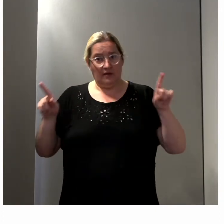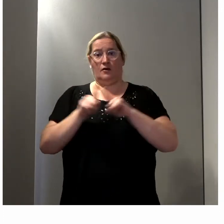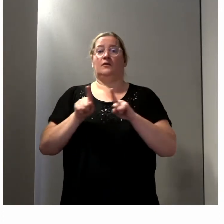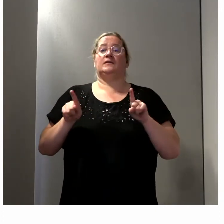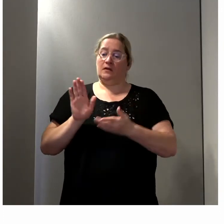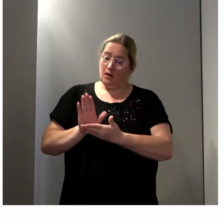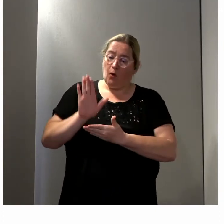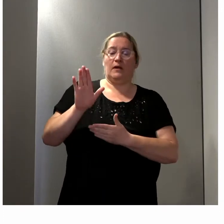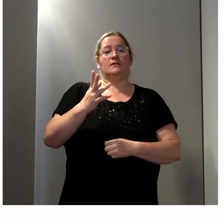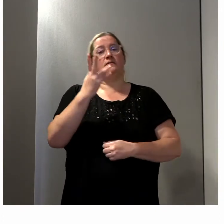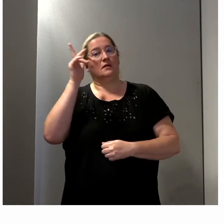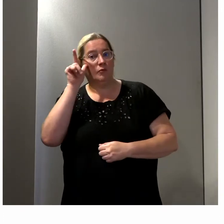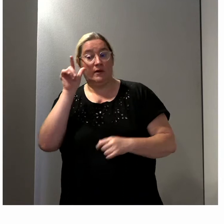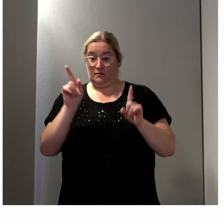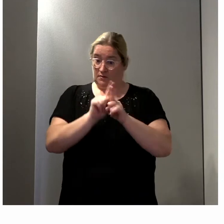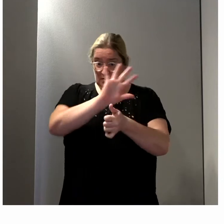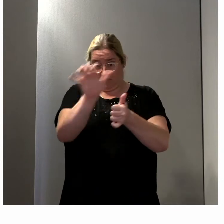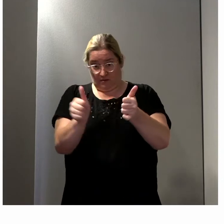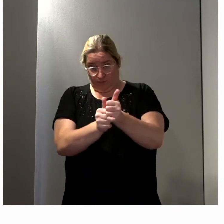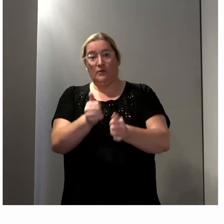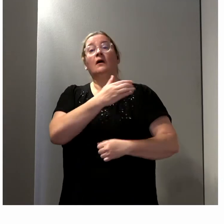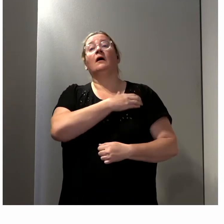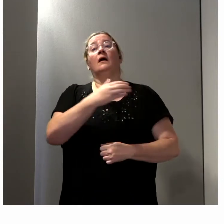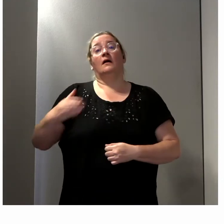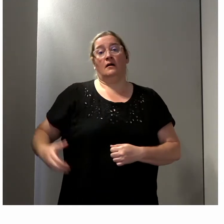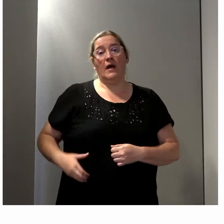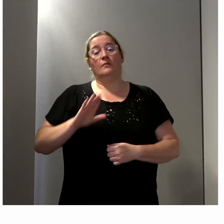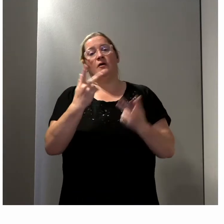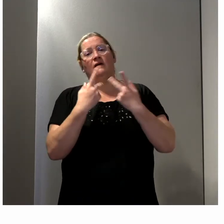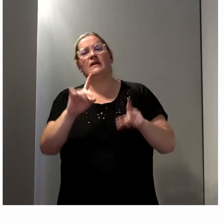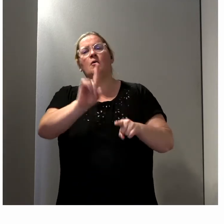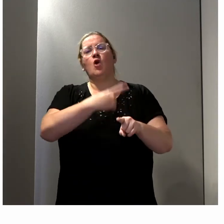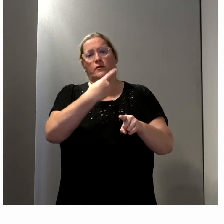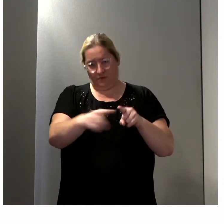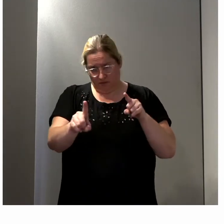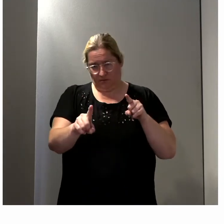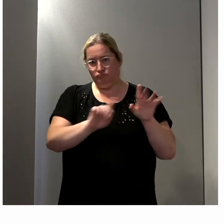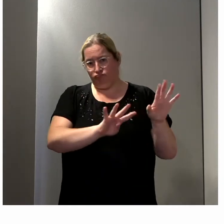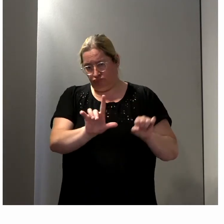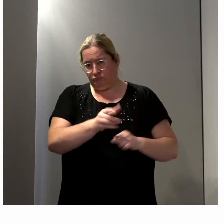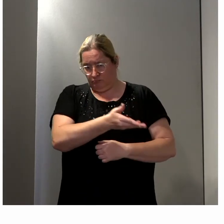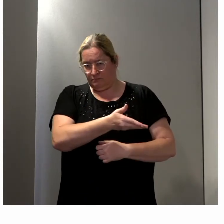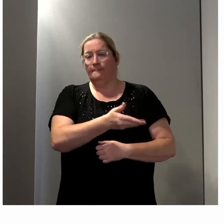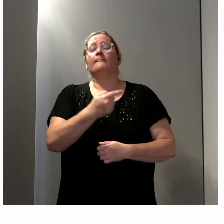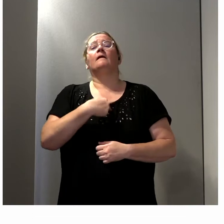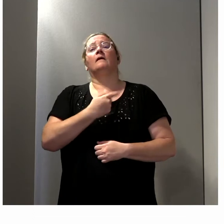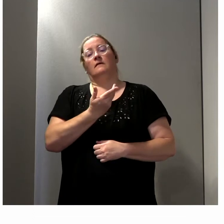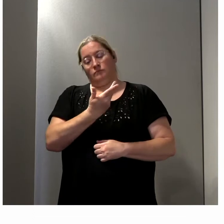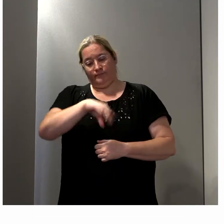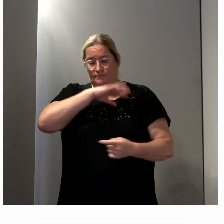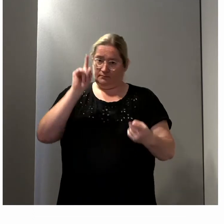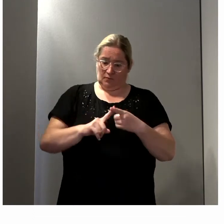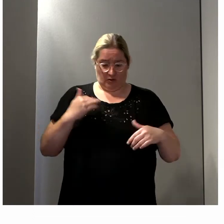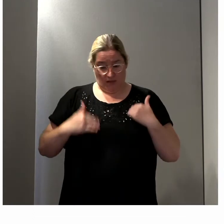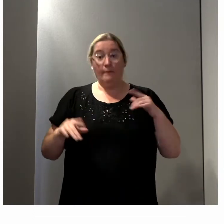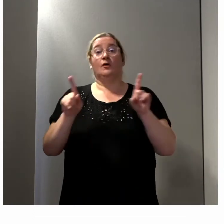à la promesse républicaine, et je suis également adjoint au maire de Boulogne-Biancourt, où je suis en charge du handicap, et par ailleurs, j'ai une autre délégation,